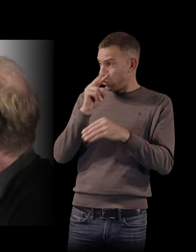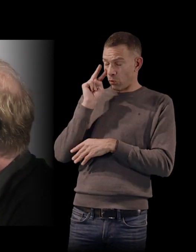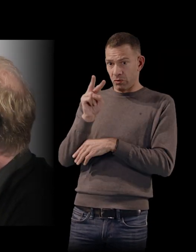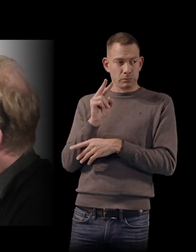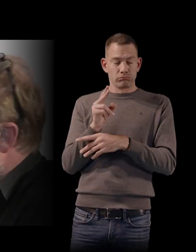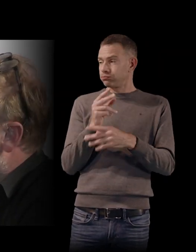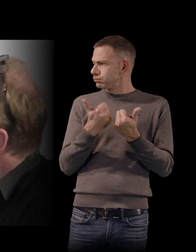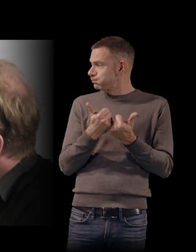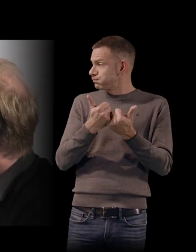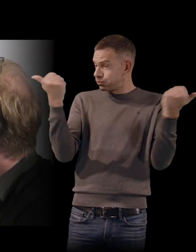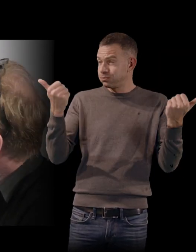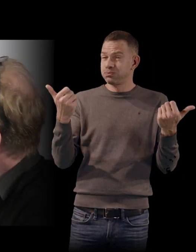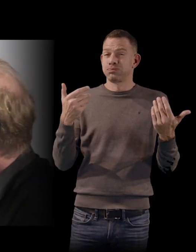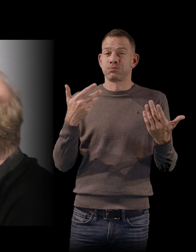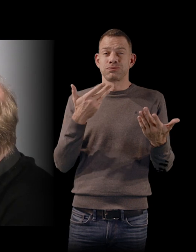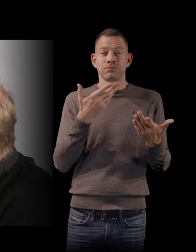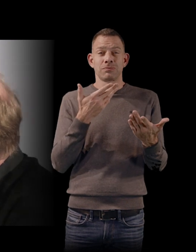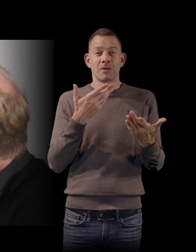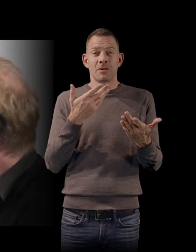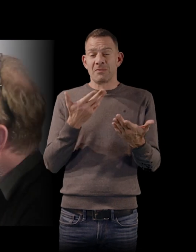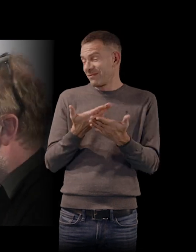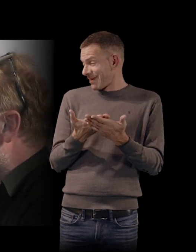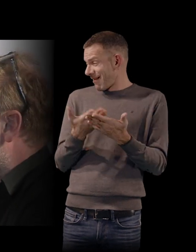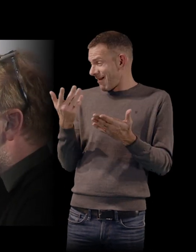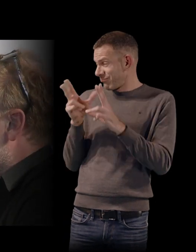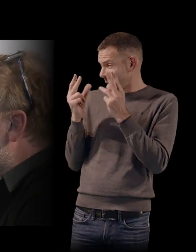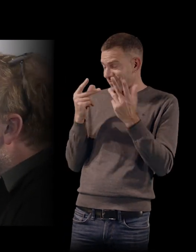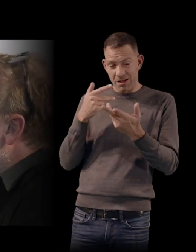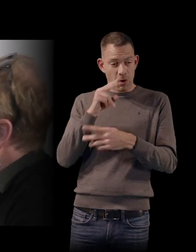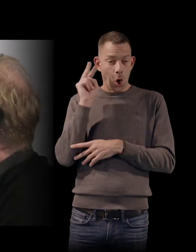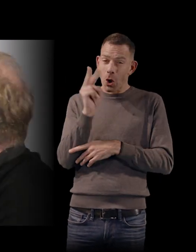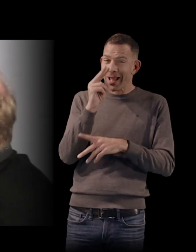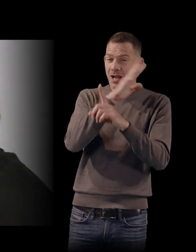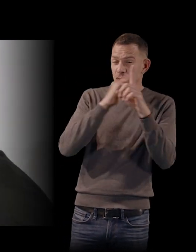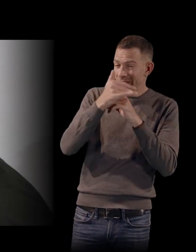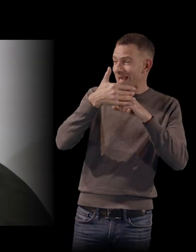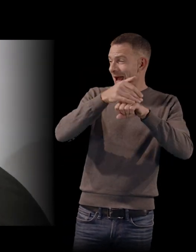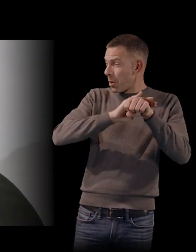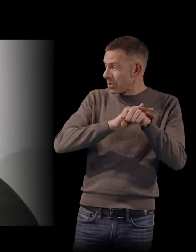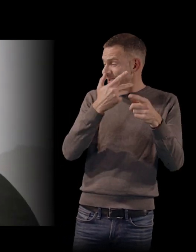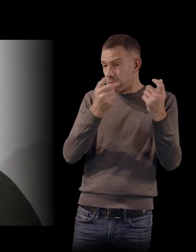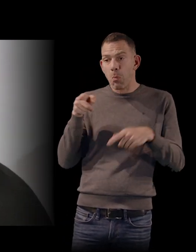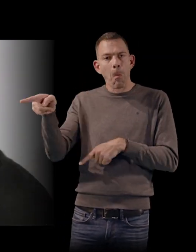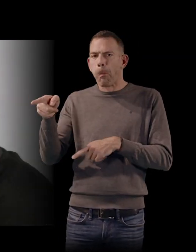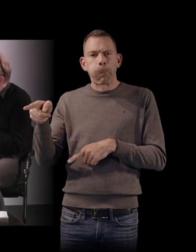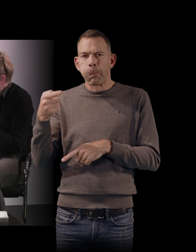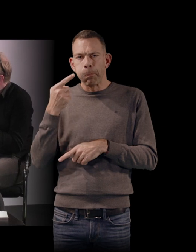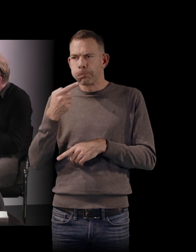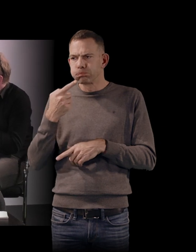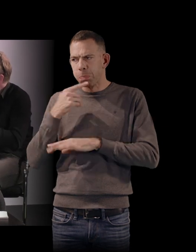regard social, politique que vous évoquiez est quelque chose qui est relativement déconnecté des enjeux de la Nouvelle Vague. C'est ça qui est intéressant et